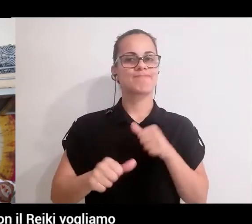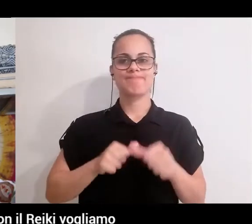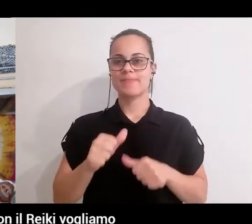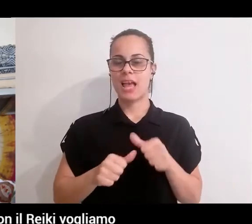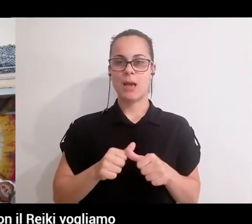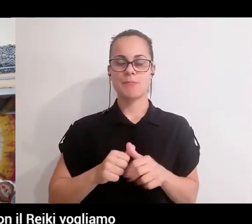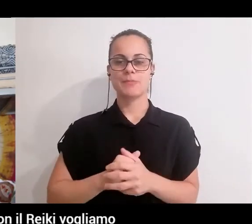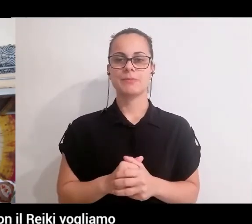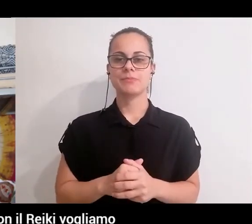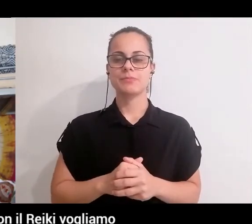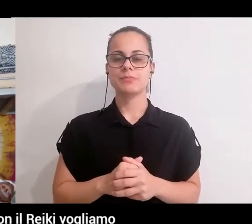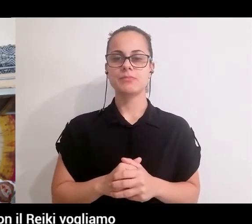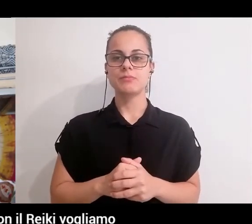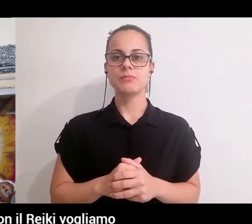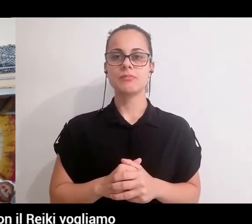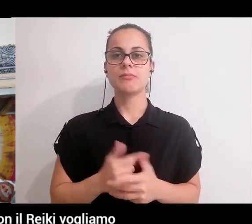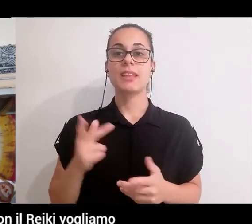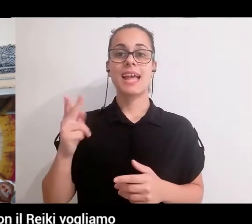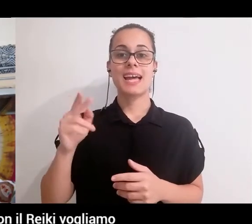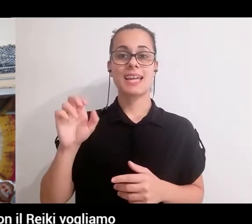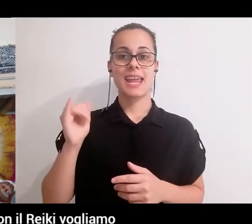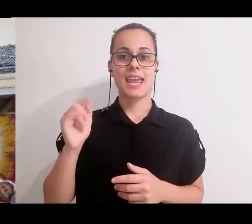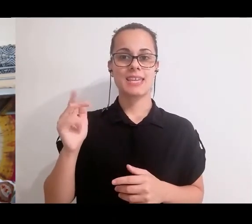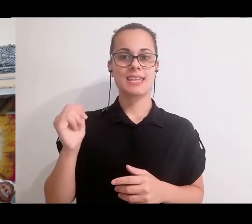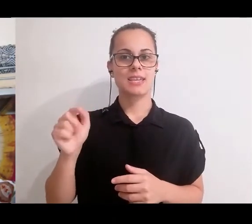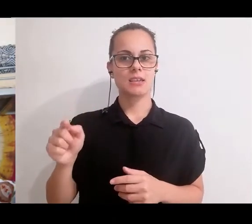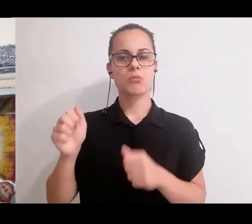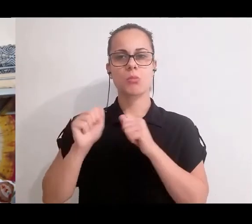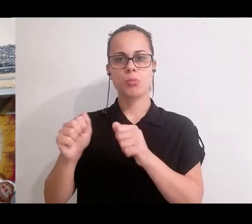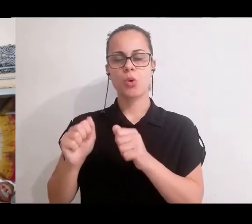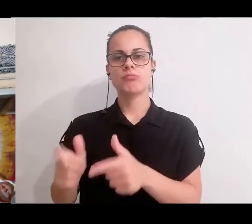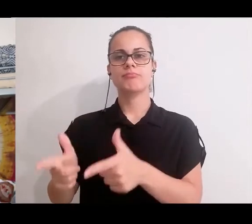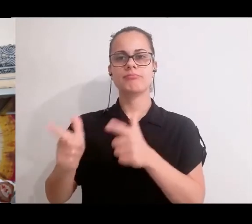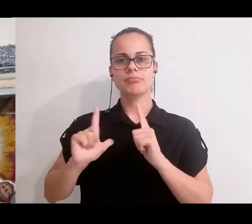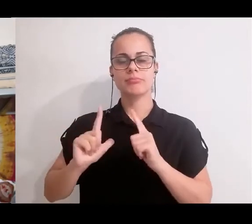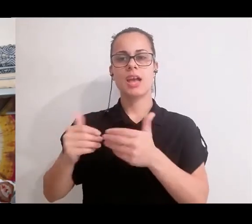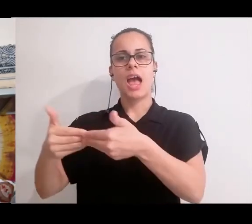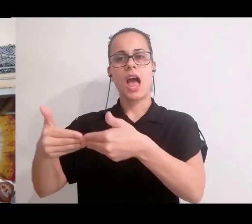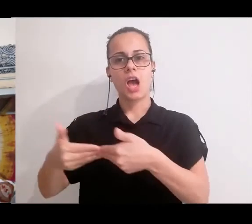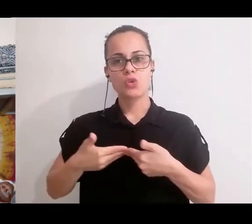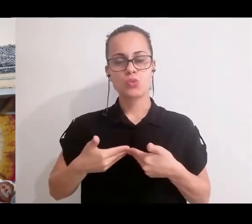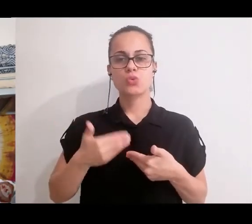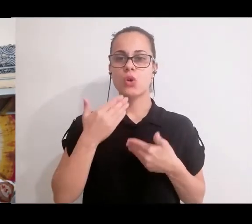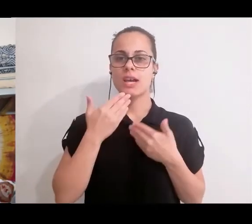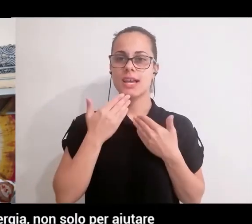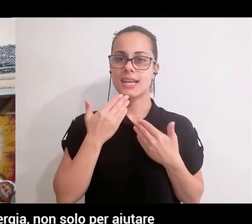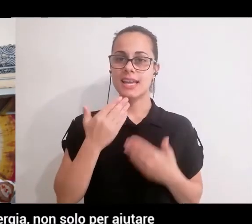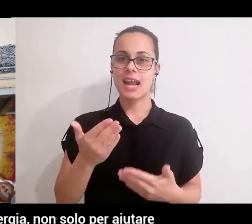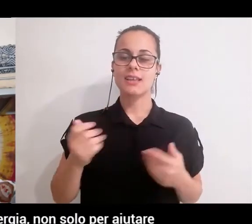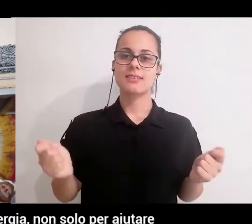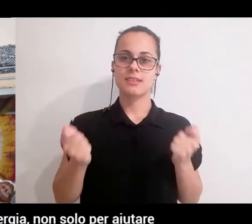porto o meno nella mia vita. Quindi con il Reiki vogliamo aiutarci attraverso queste pratiche di